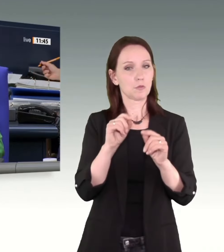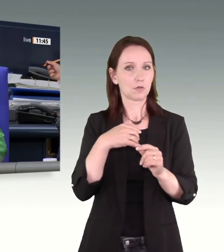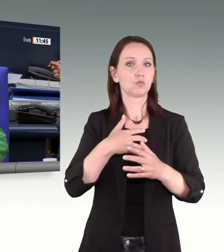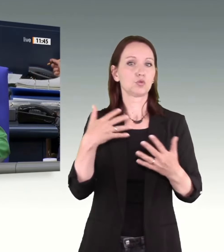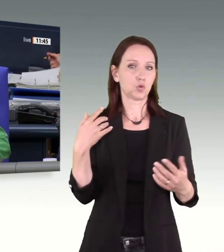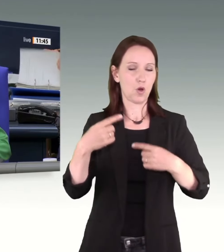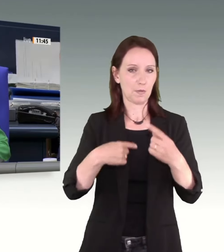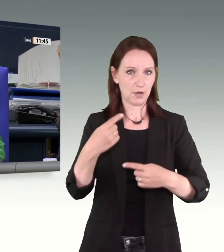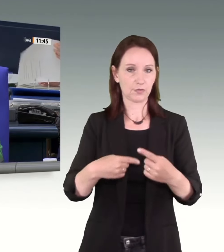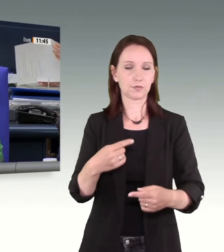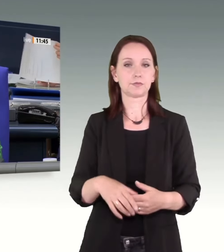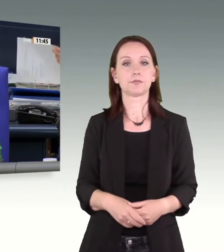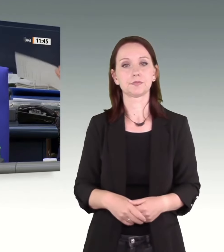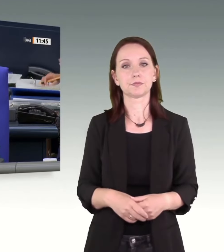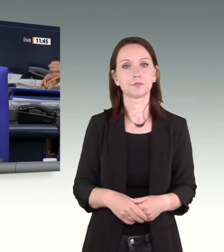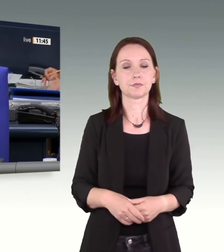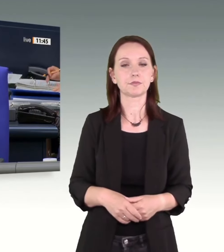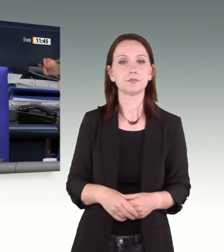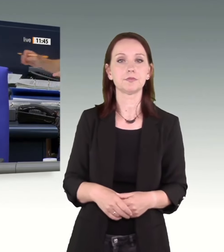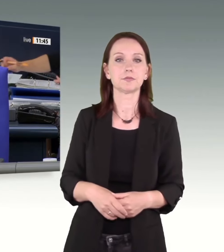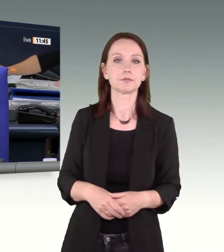Vielen Dank.